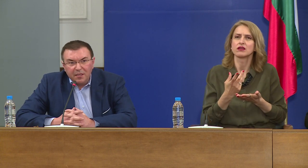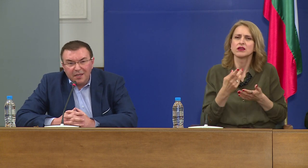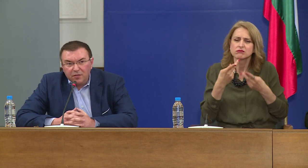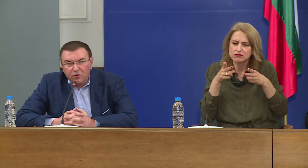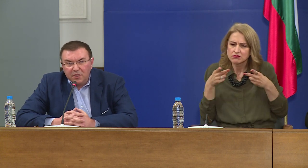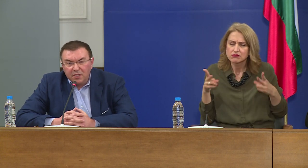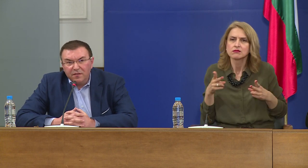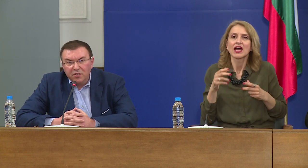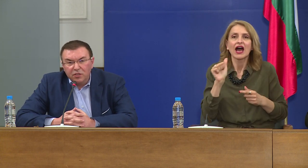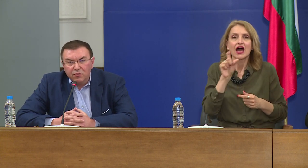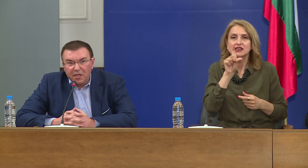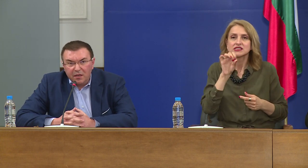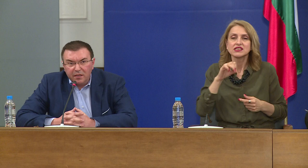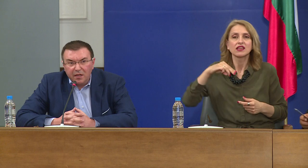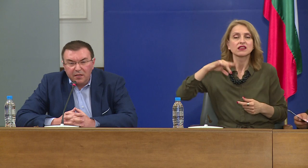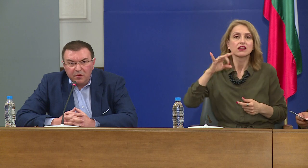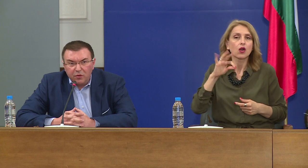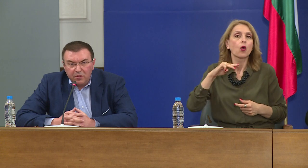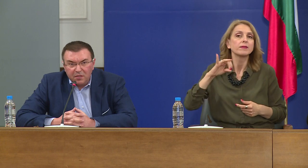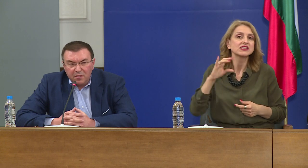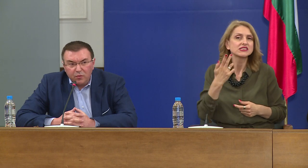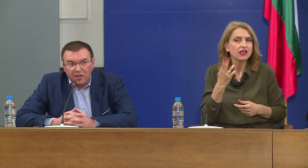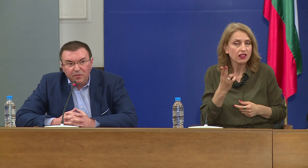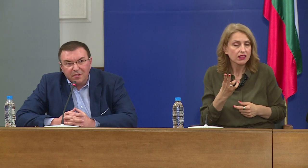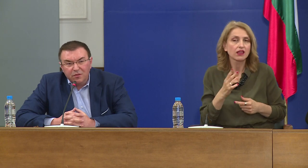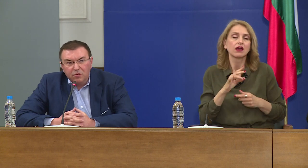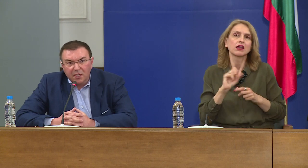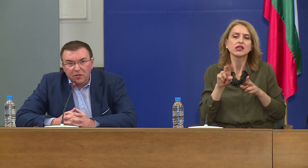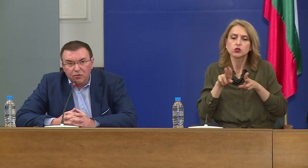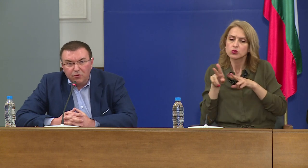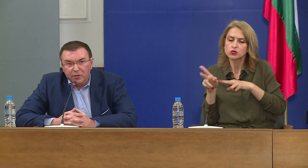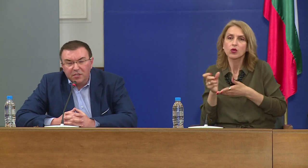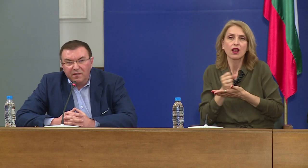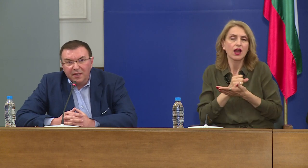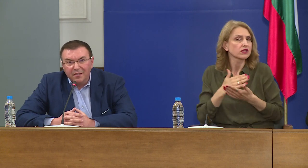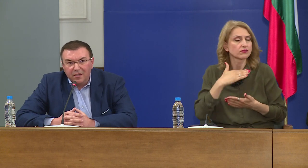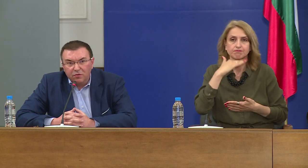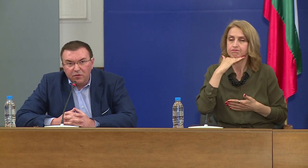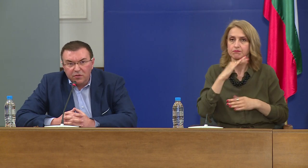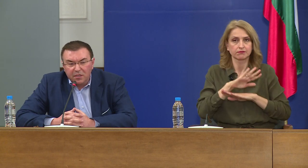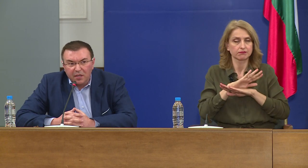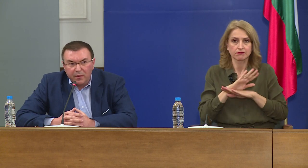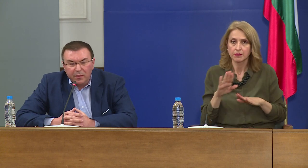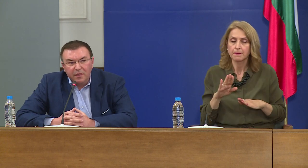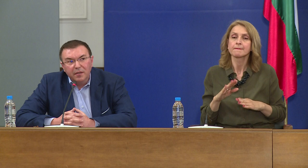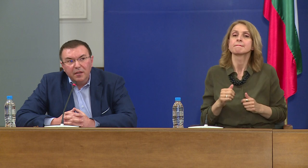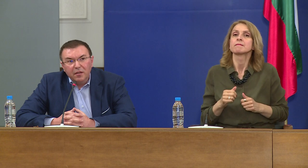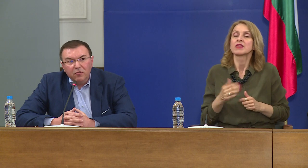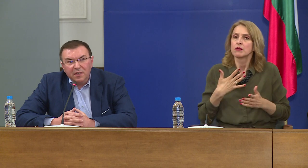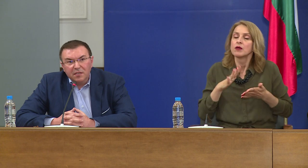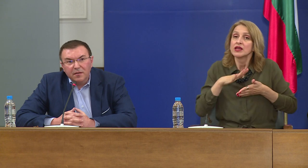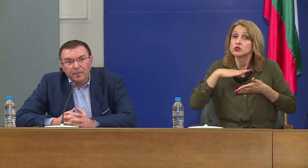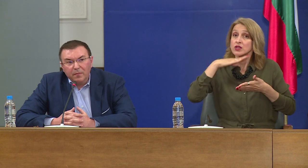препарати, азитромицин и всички останали антибиотици. Разполагаме с достатъчно количество антиретровирусна терапия.